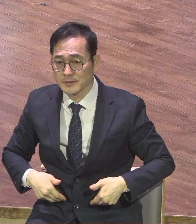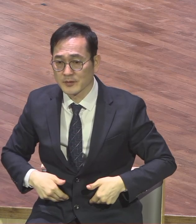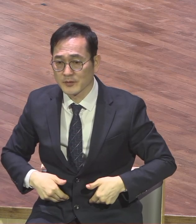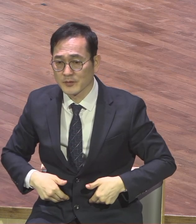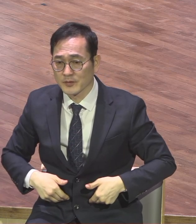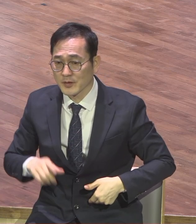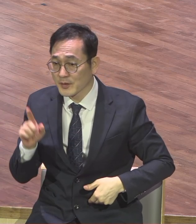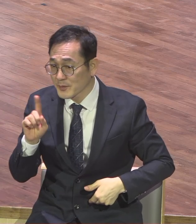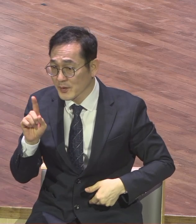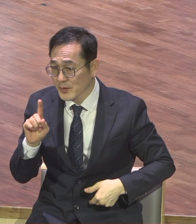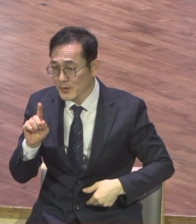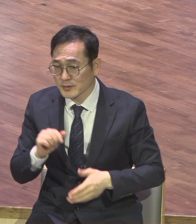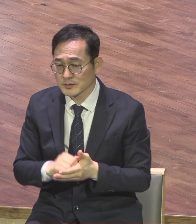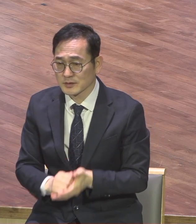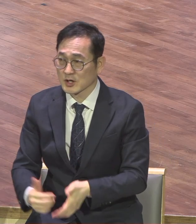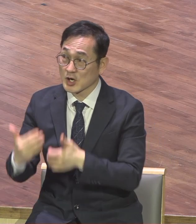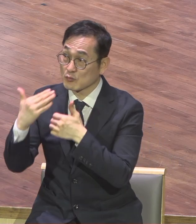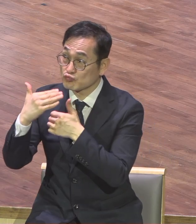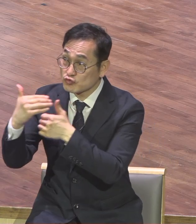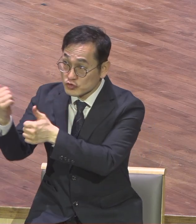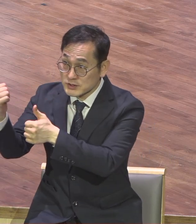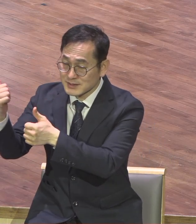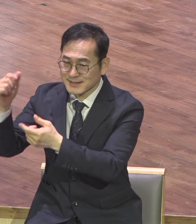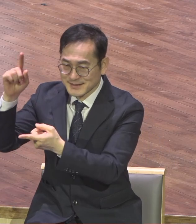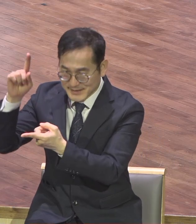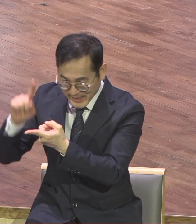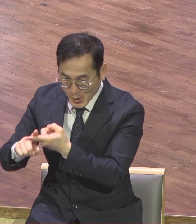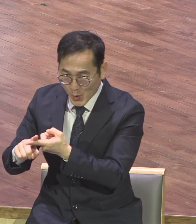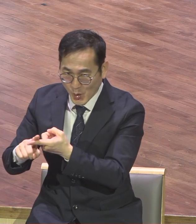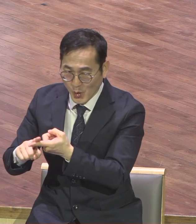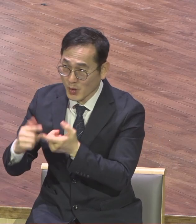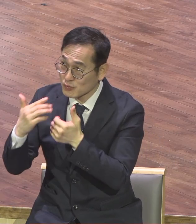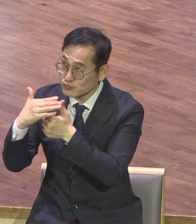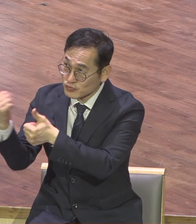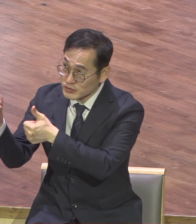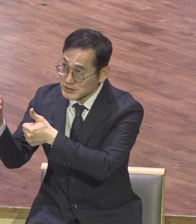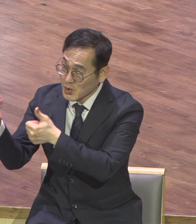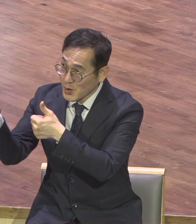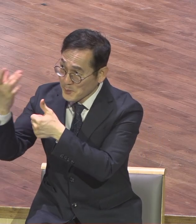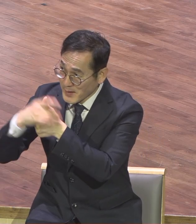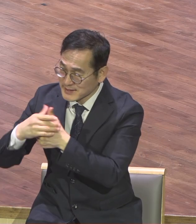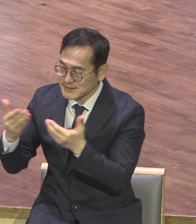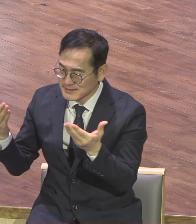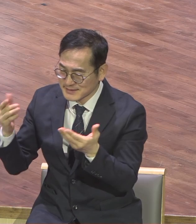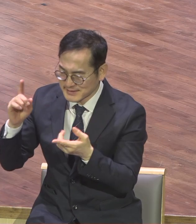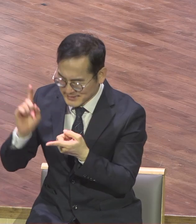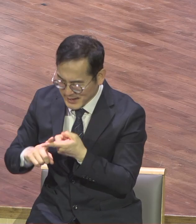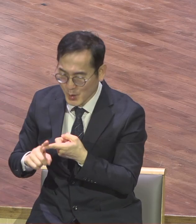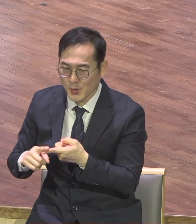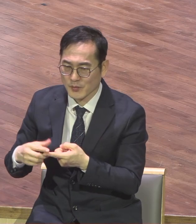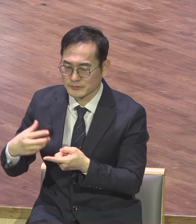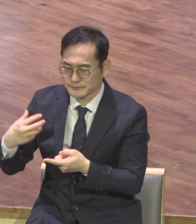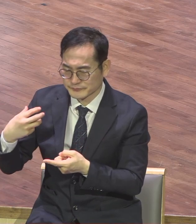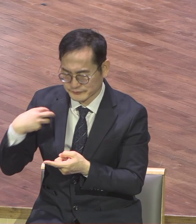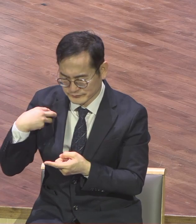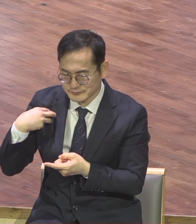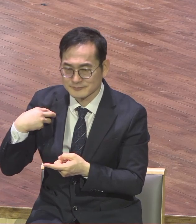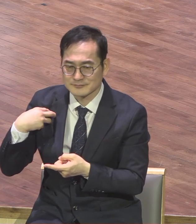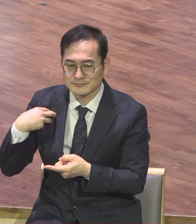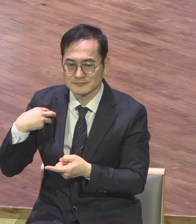부르심의 소망을 향한 삶이에요 부르심의 소망을 향한 너희가 부르심의 한